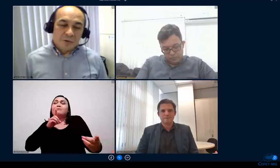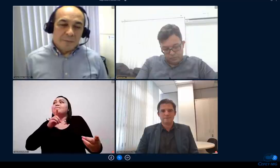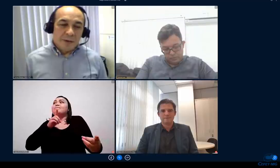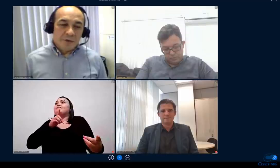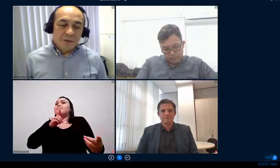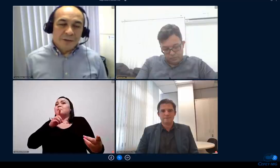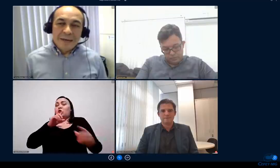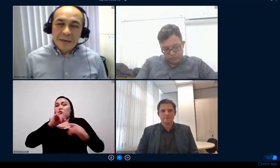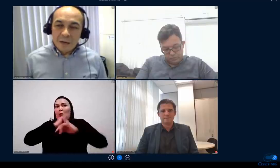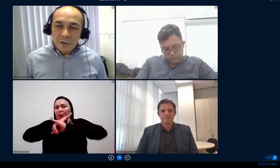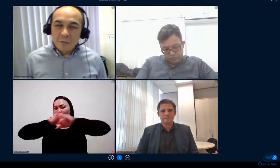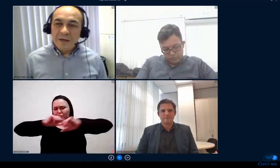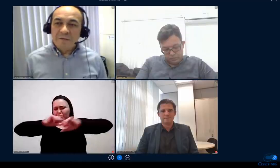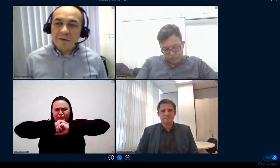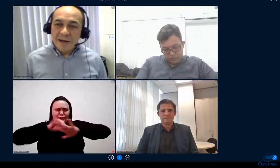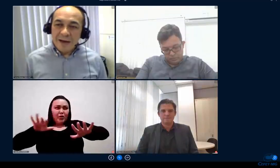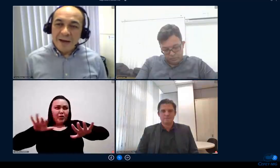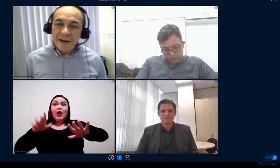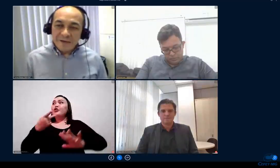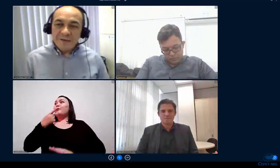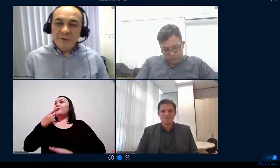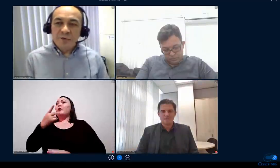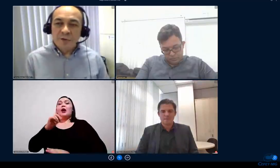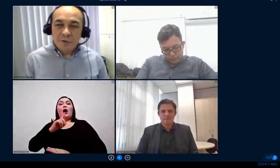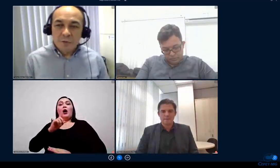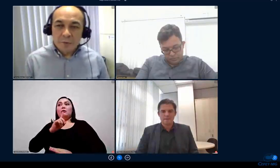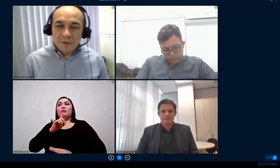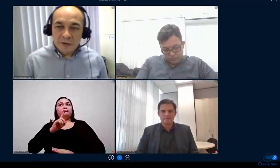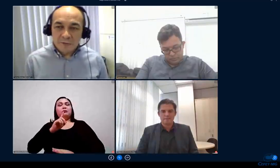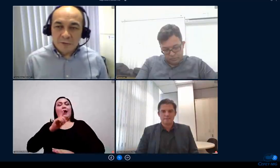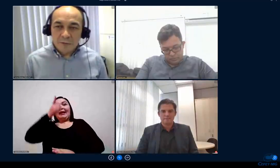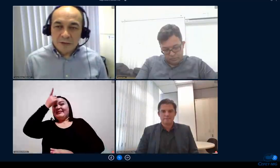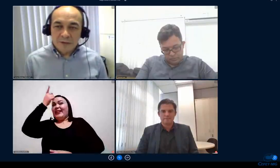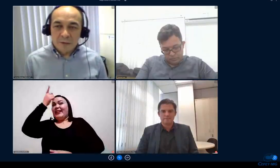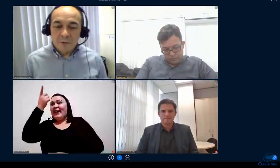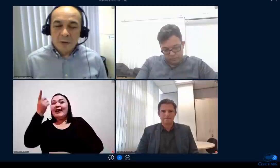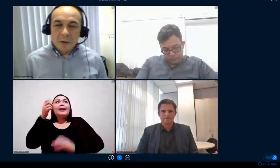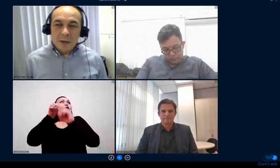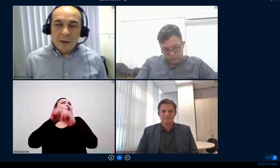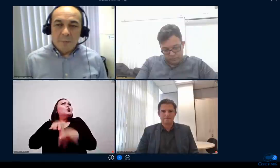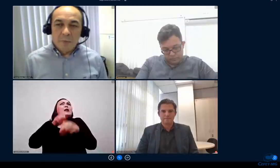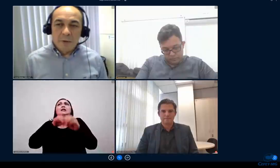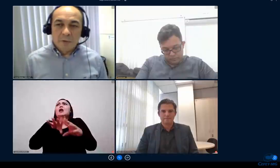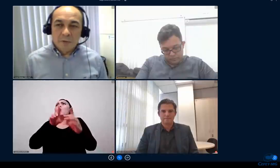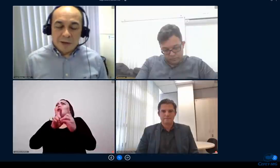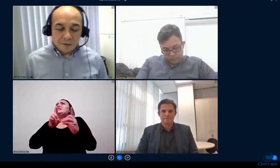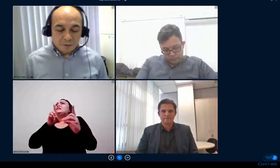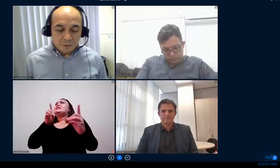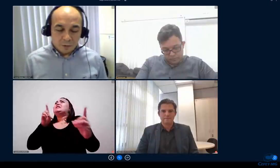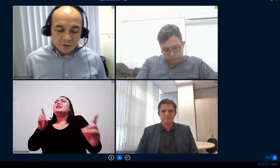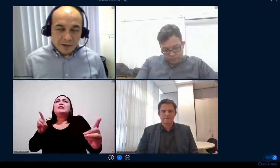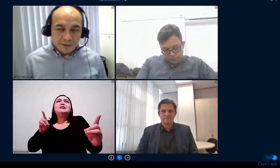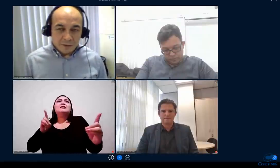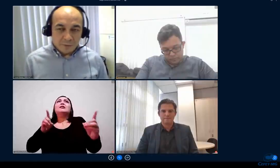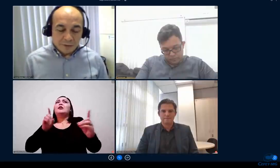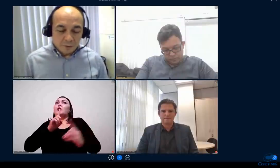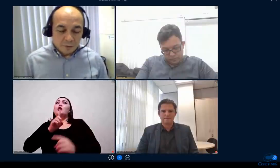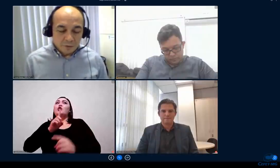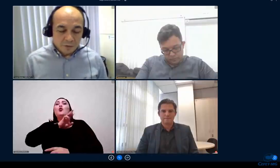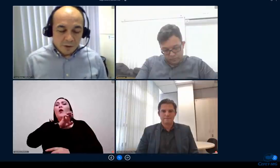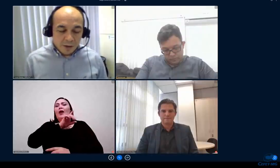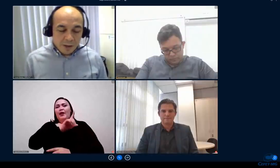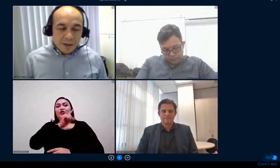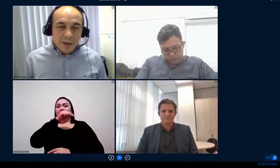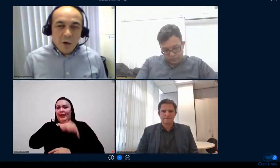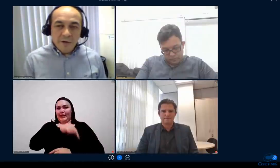justamente de não levar nesse sentido o processo de educação por meio do RED no nosso caso aqui do Mato